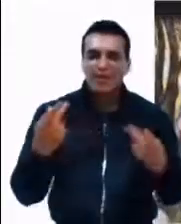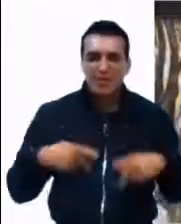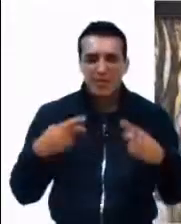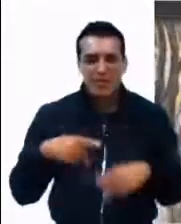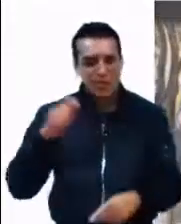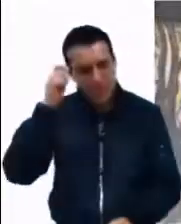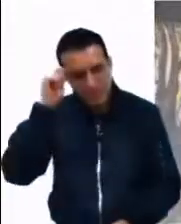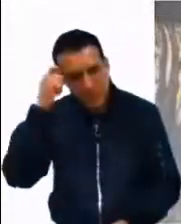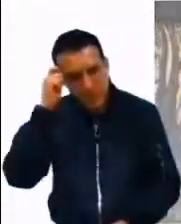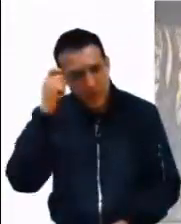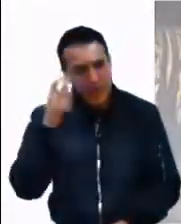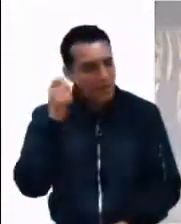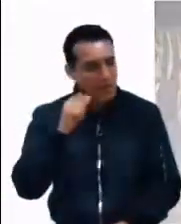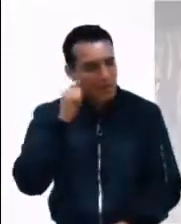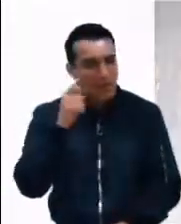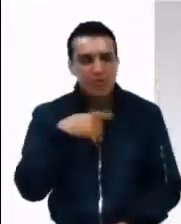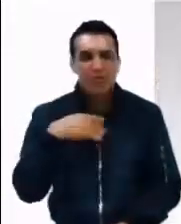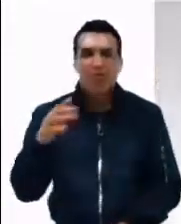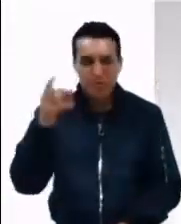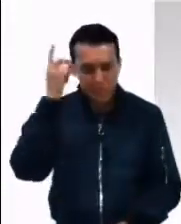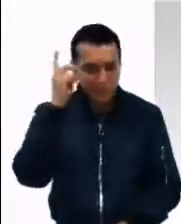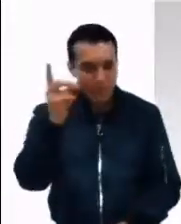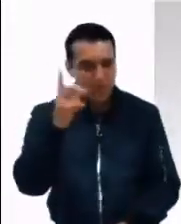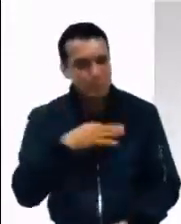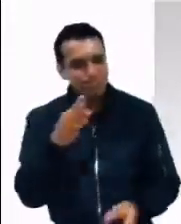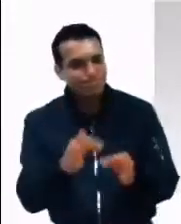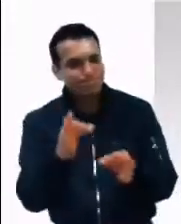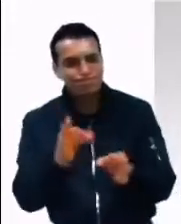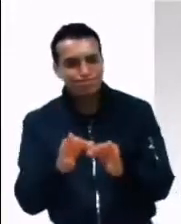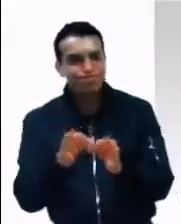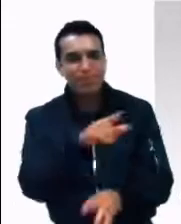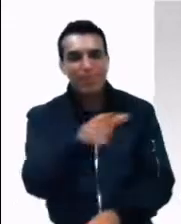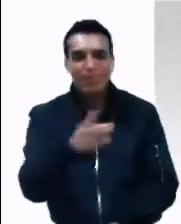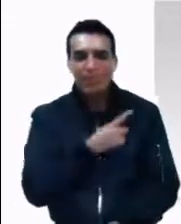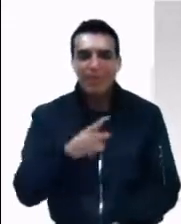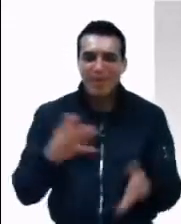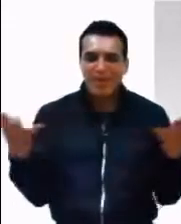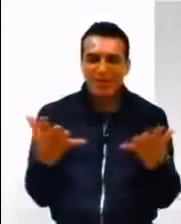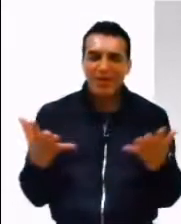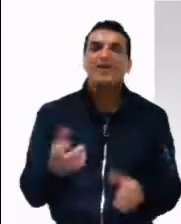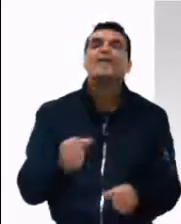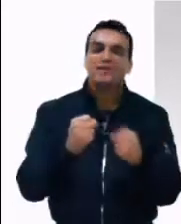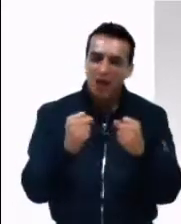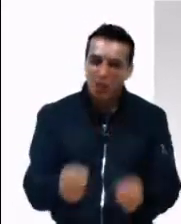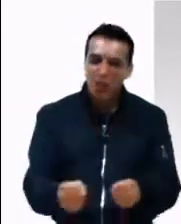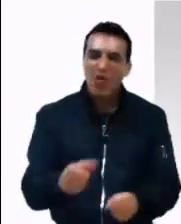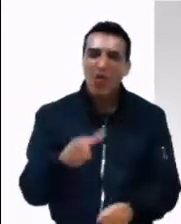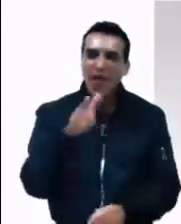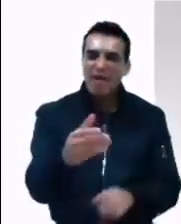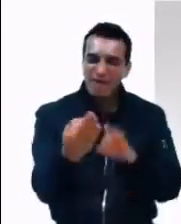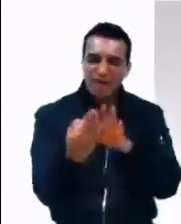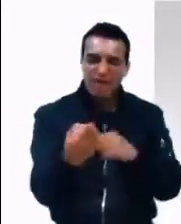amo a su llegada lo encuentra cumpliendo con su deber. Yo les aseguro que lo pondrá al frente de todo lo que tiene.